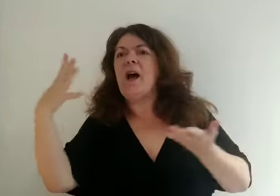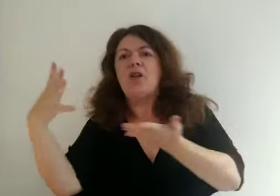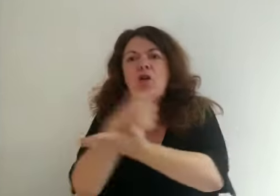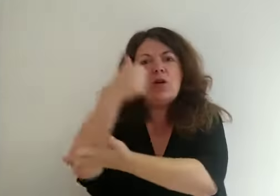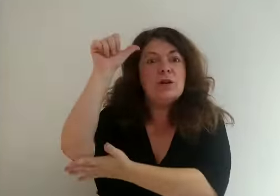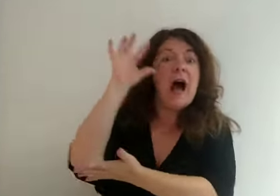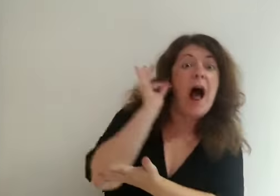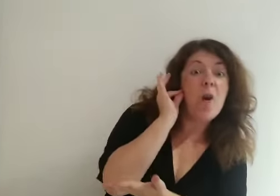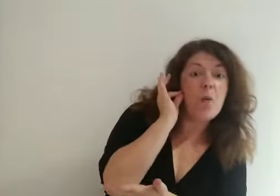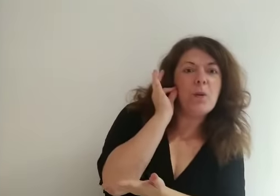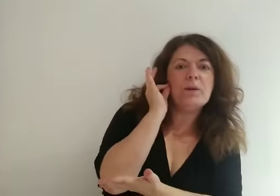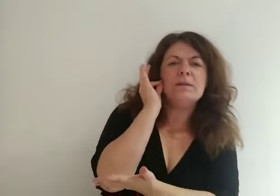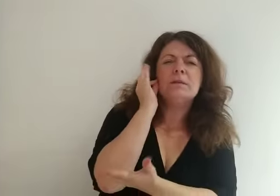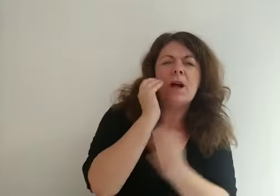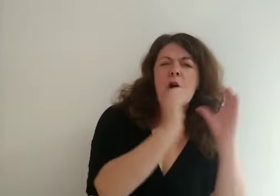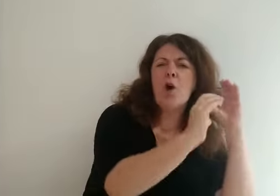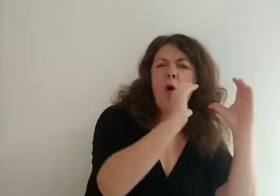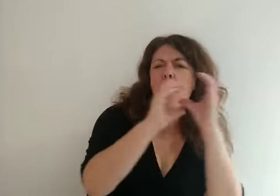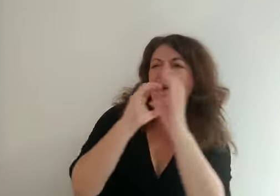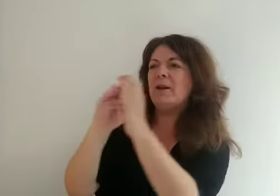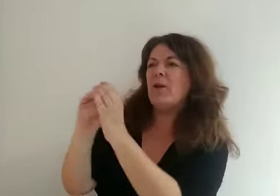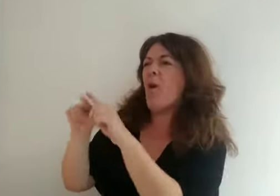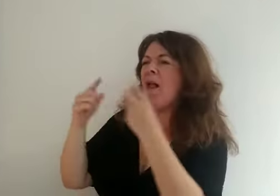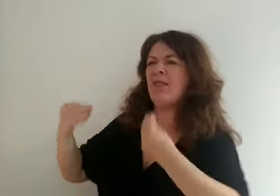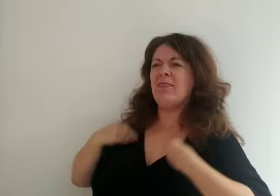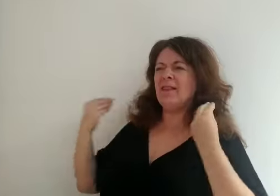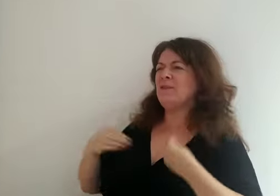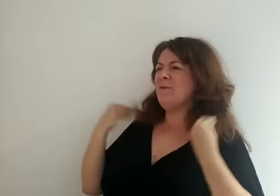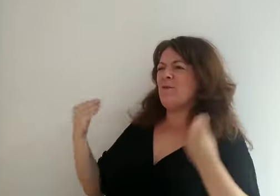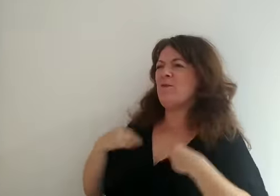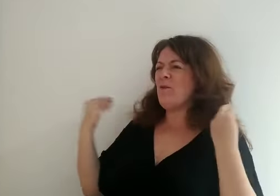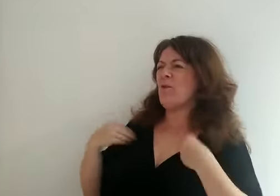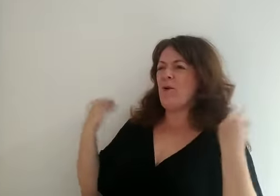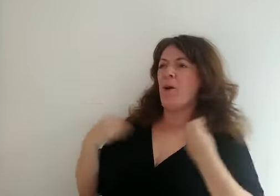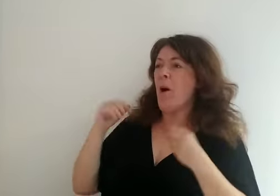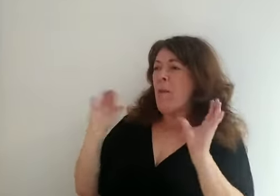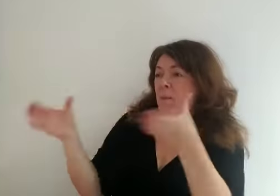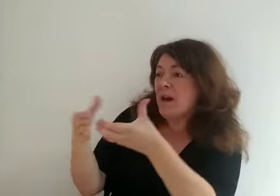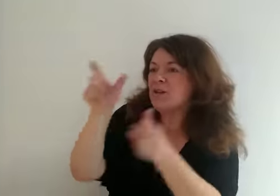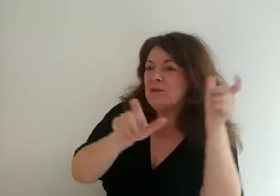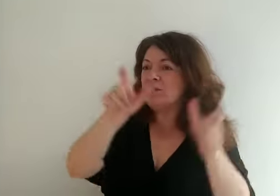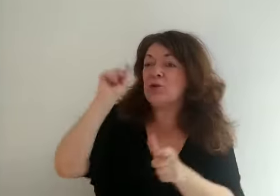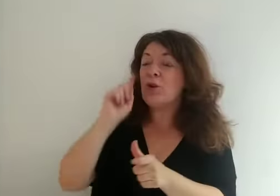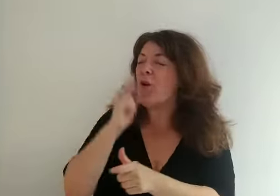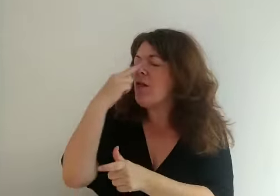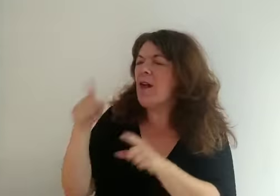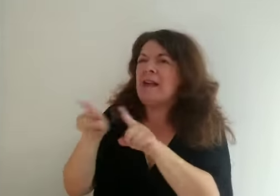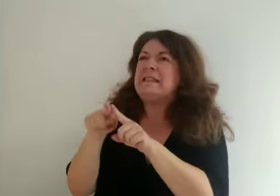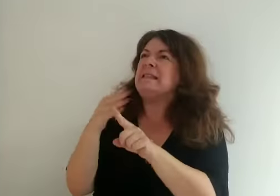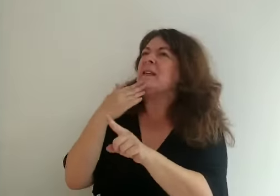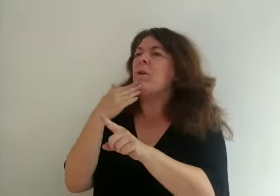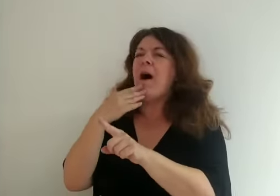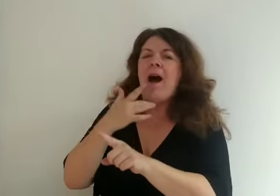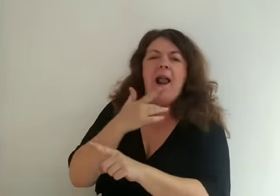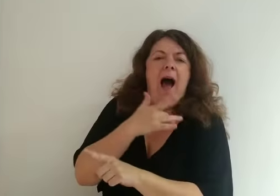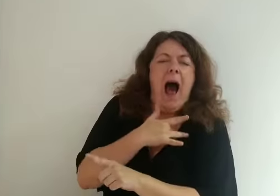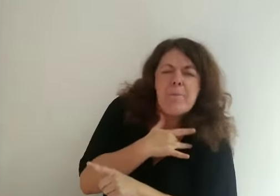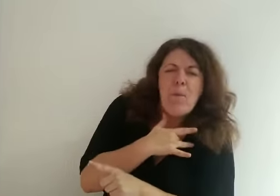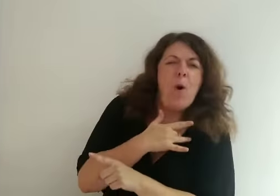se comuniquen y disfruten del colectivo con sordoceguera con el mismo amor, cariño y compromiso que